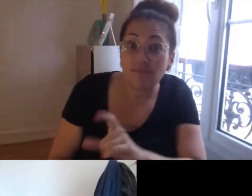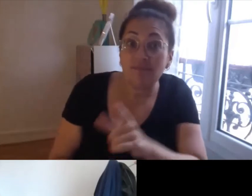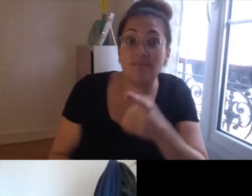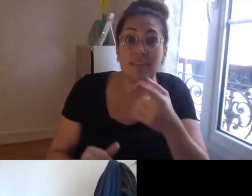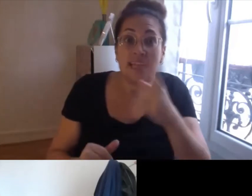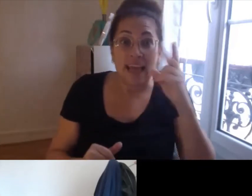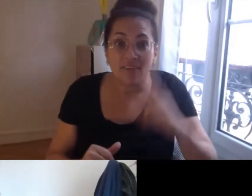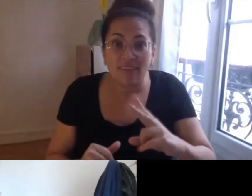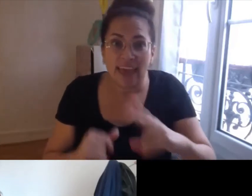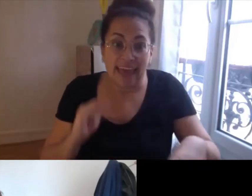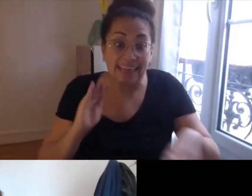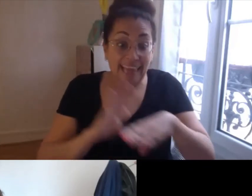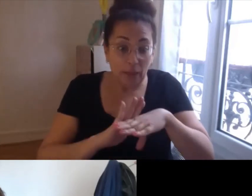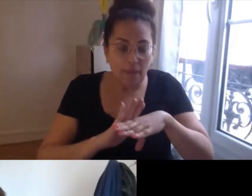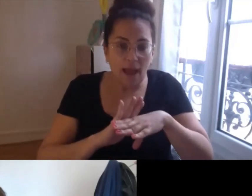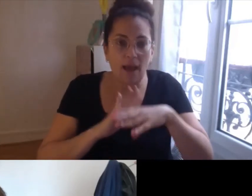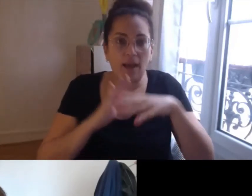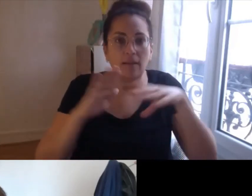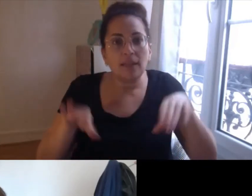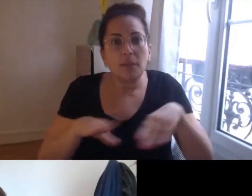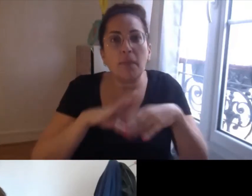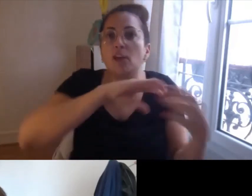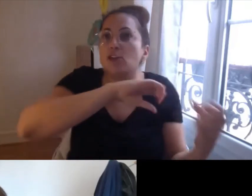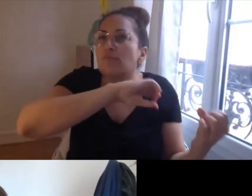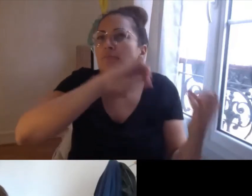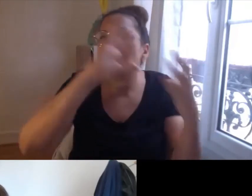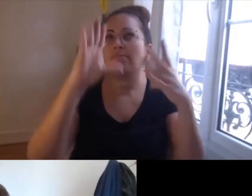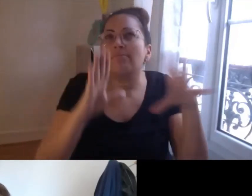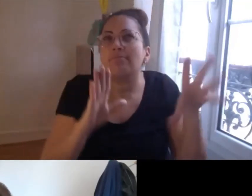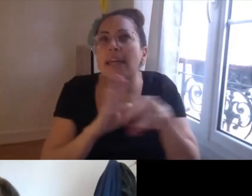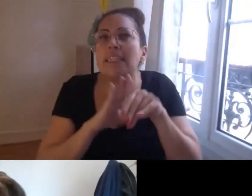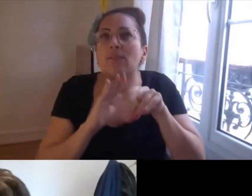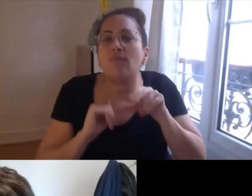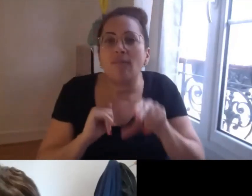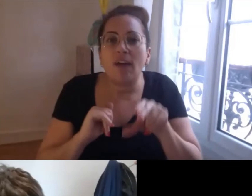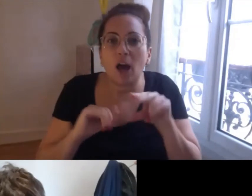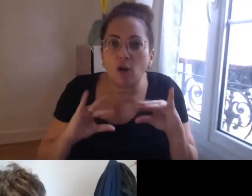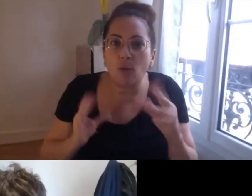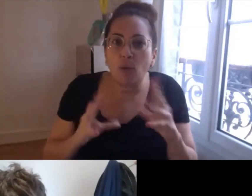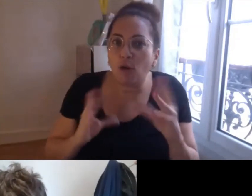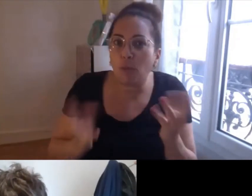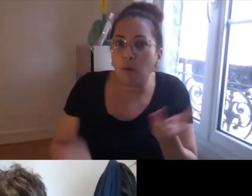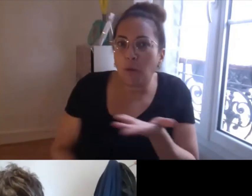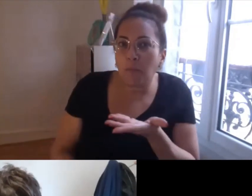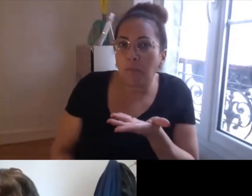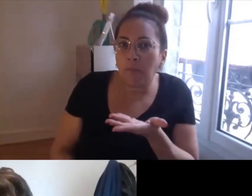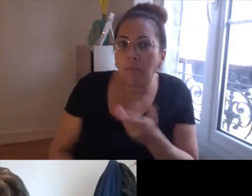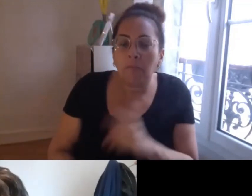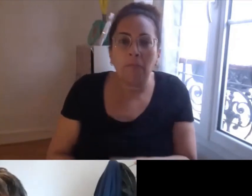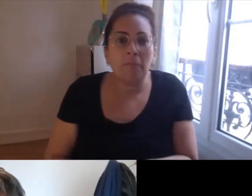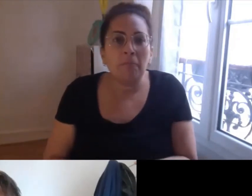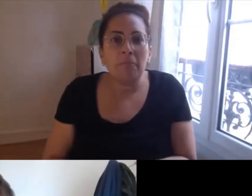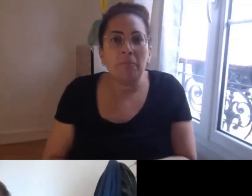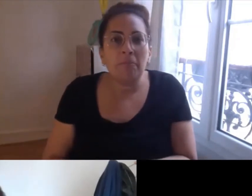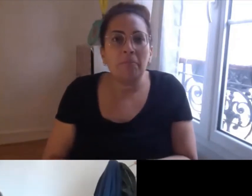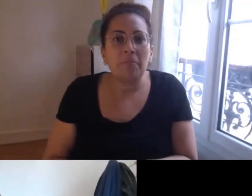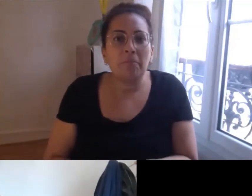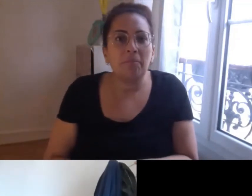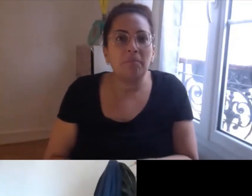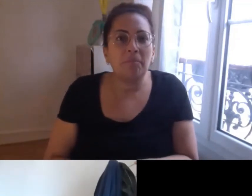participation etc comment vous les appréhendez de votre côté Oui alors là-dessus